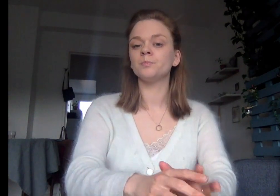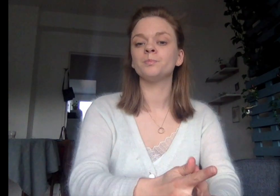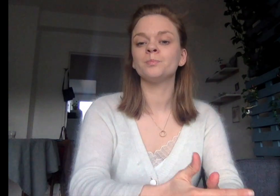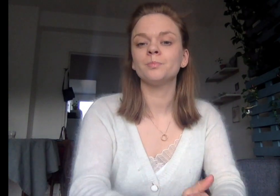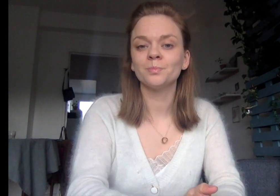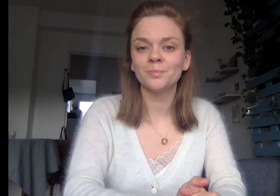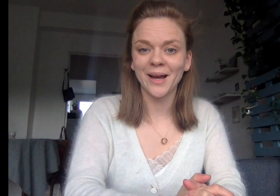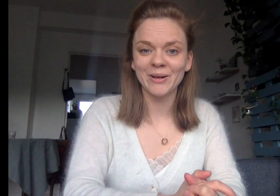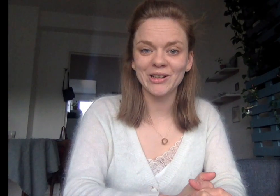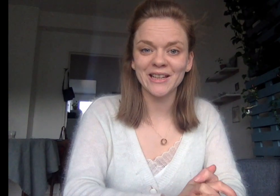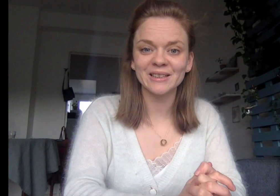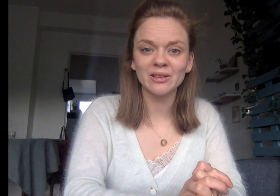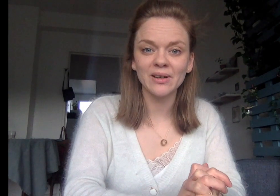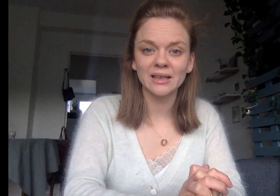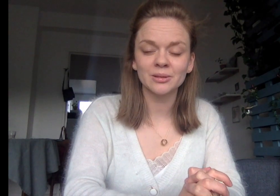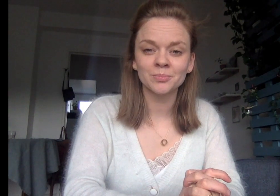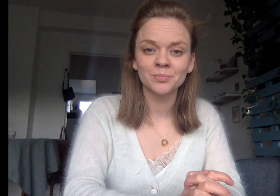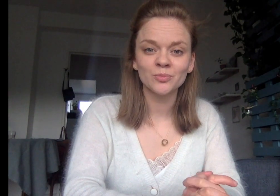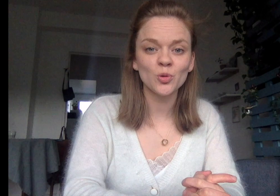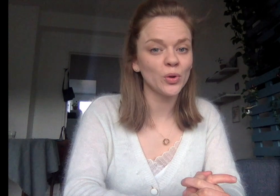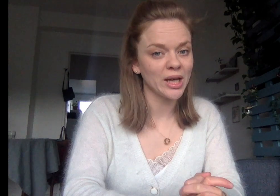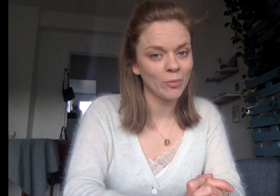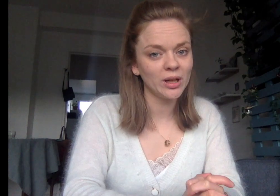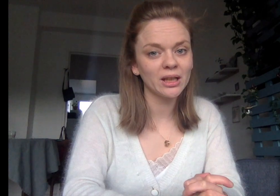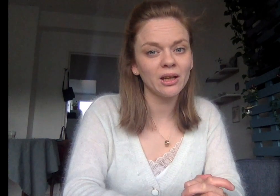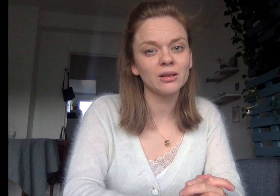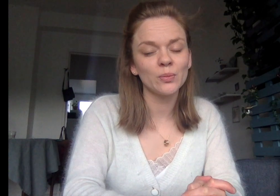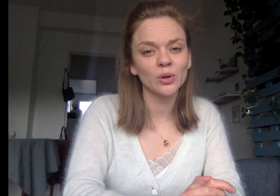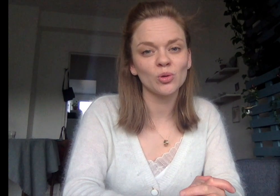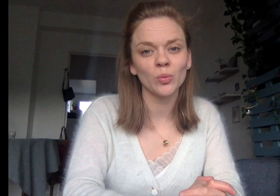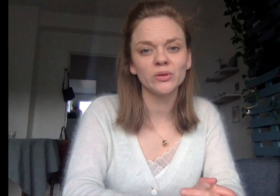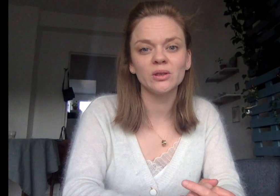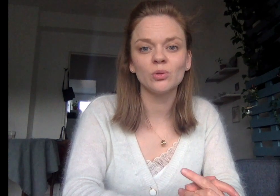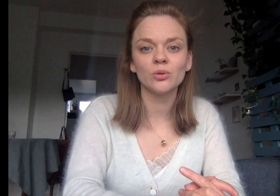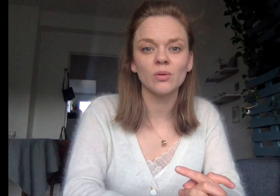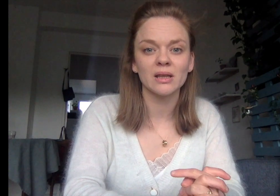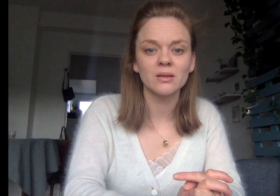Alors, quelle est cette phrase ? Tu peux également l'écrire en appuyant sur pause si tu le souhaites.